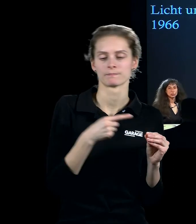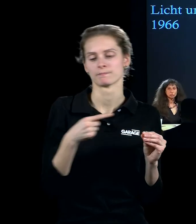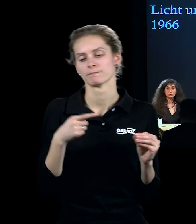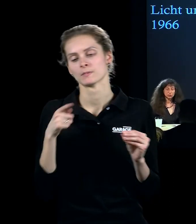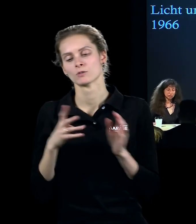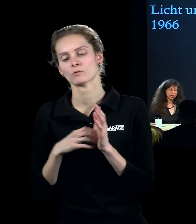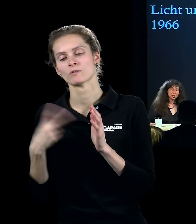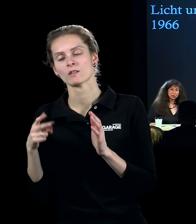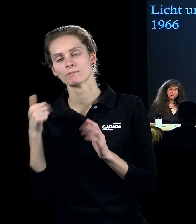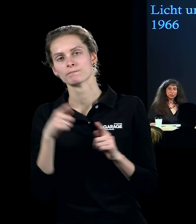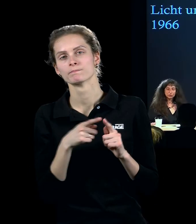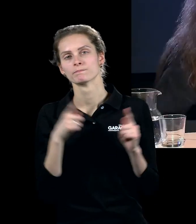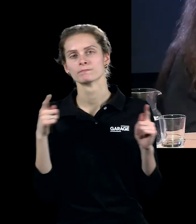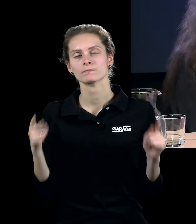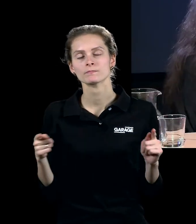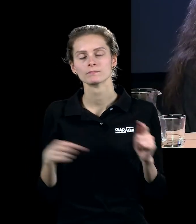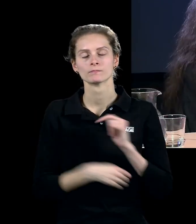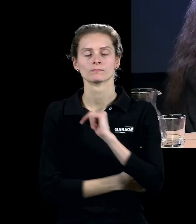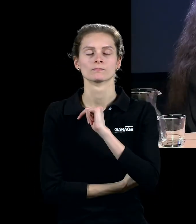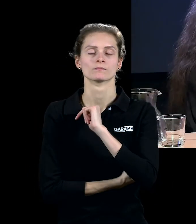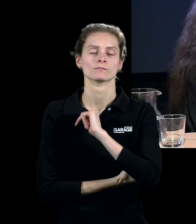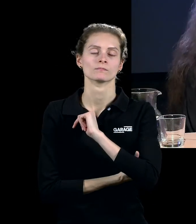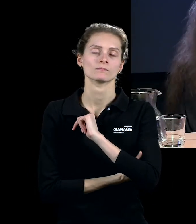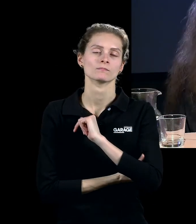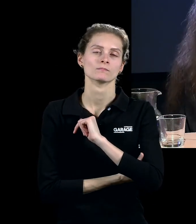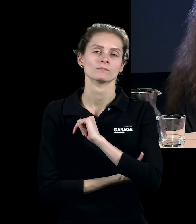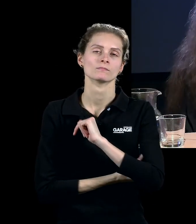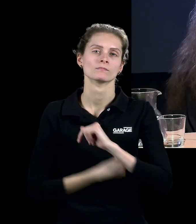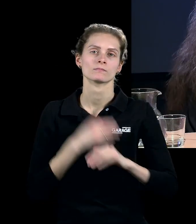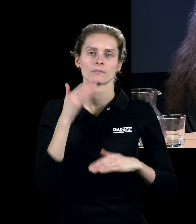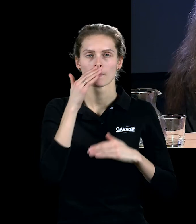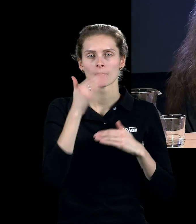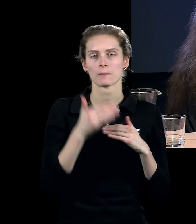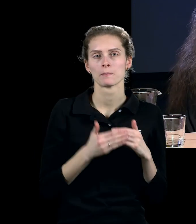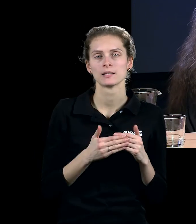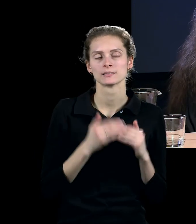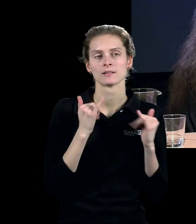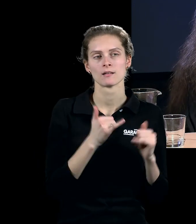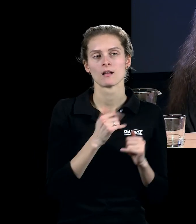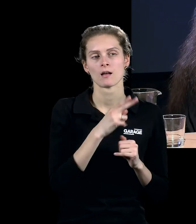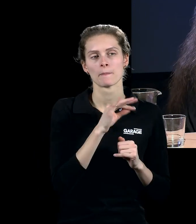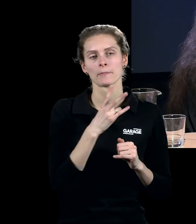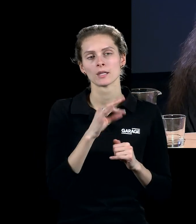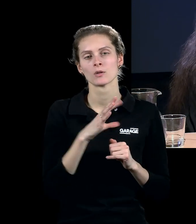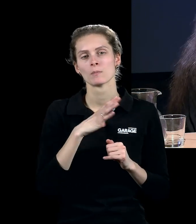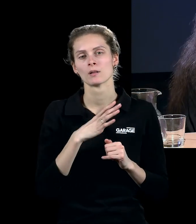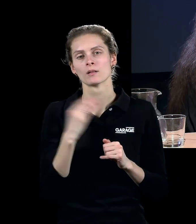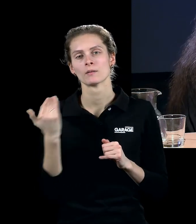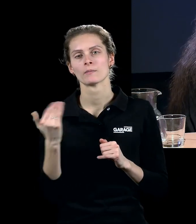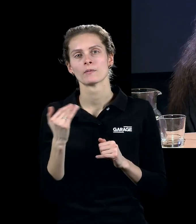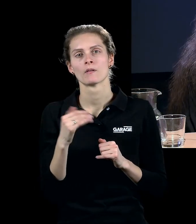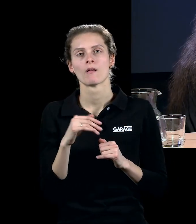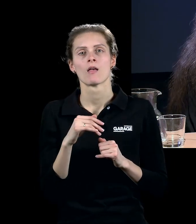очень значительных таких и близких художников для Пины был Ласло